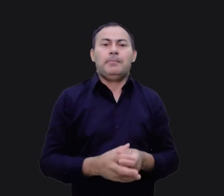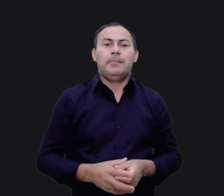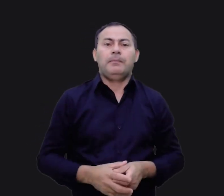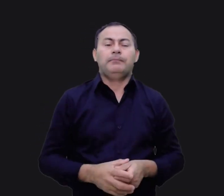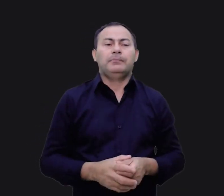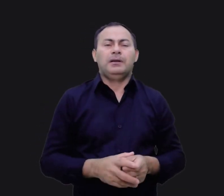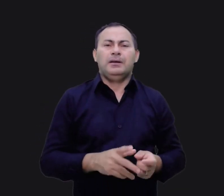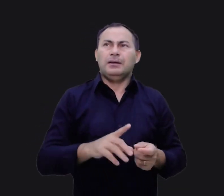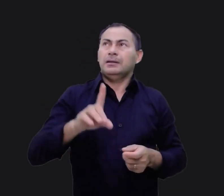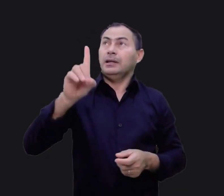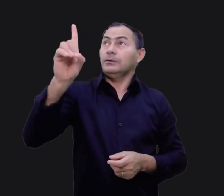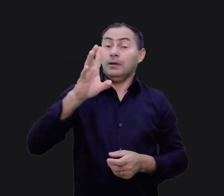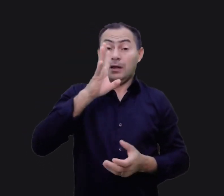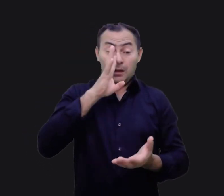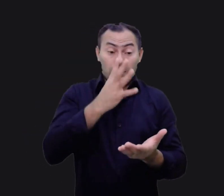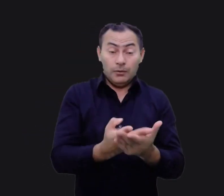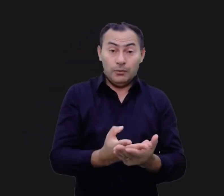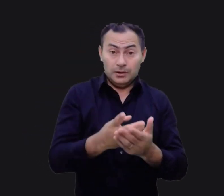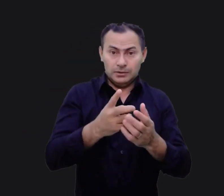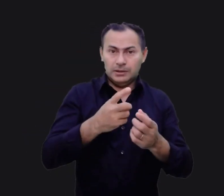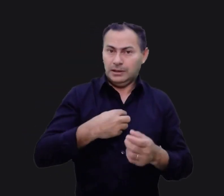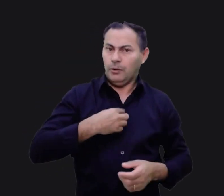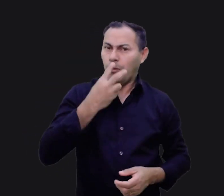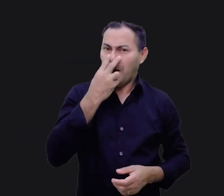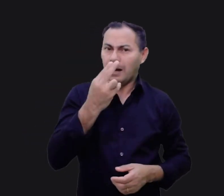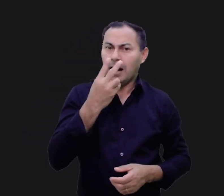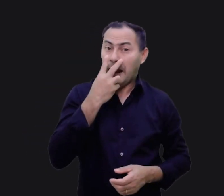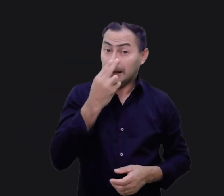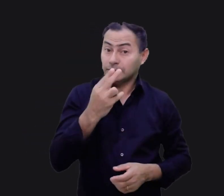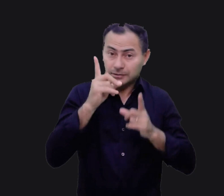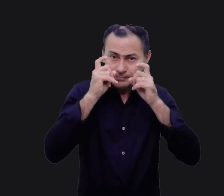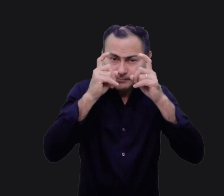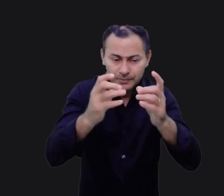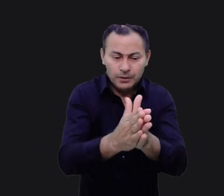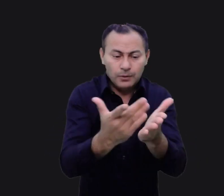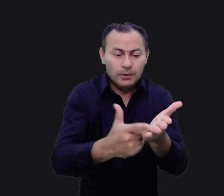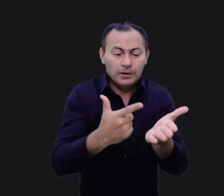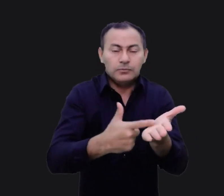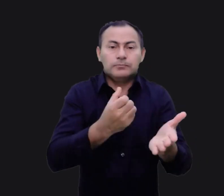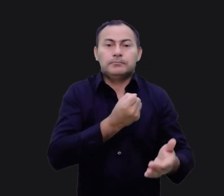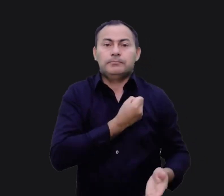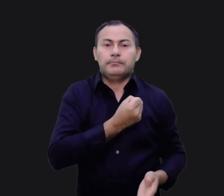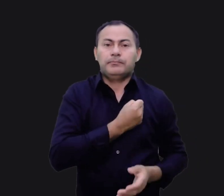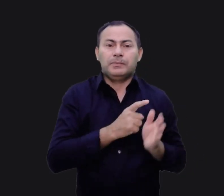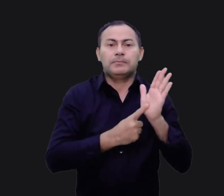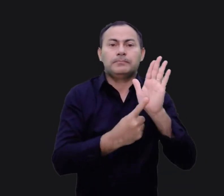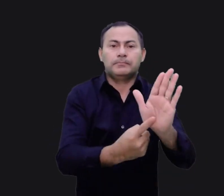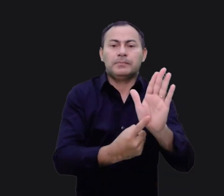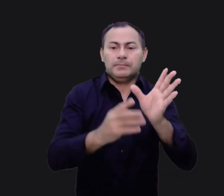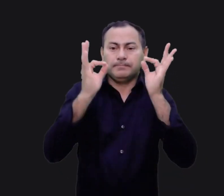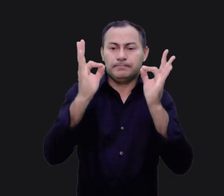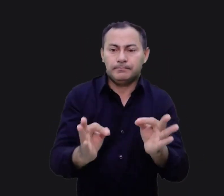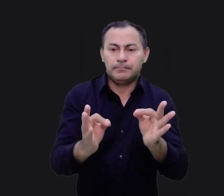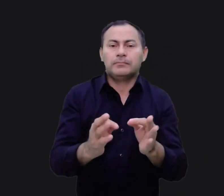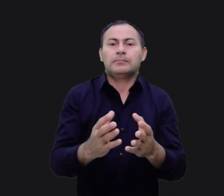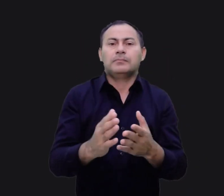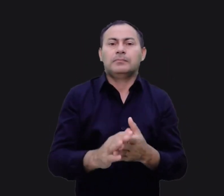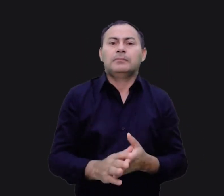Deus fica tão impressionado com isso e eu acho muito interessante que o livro de Números nos apresenta exatamente isso.